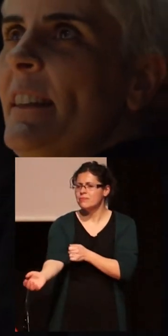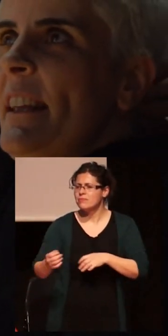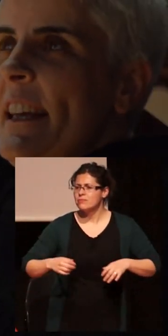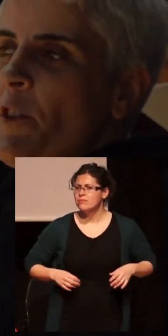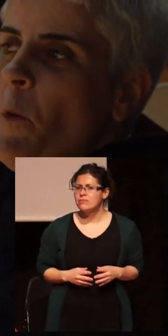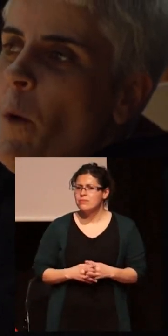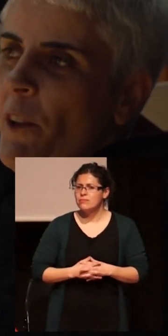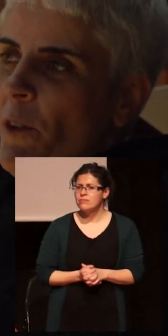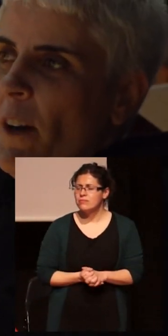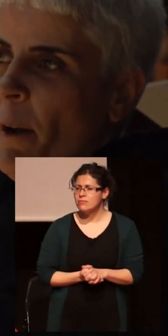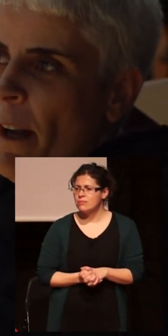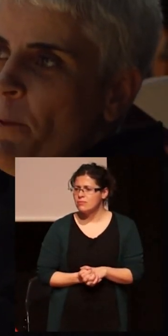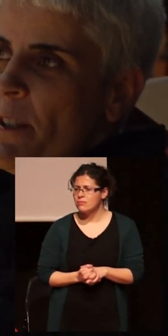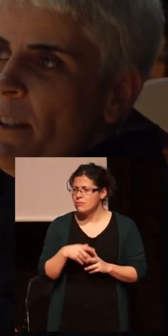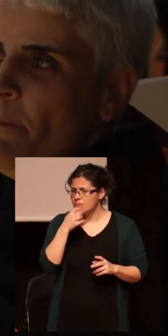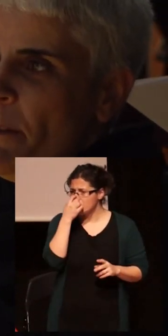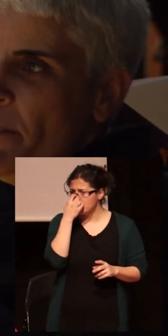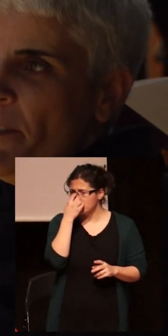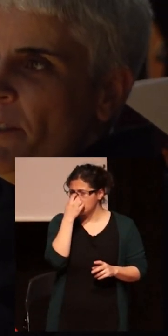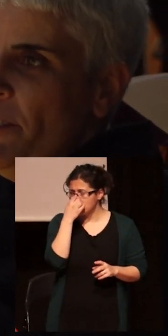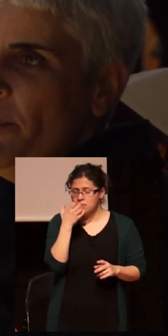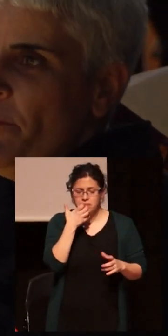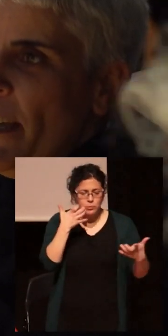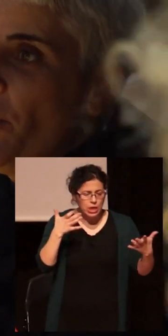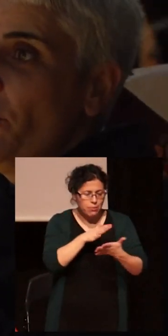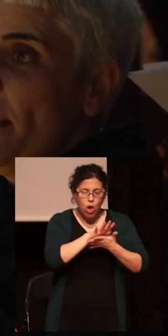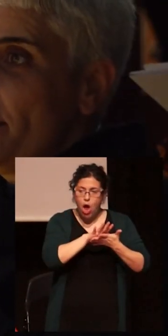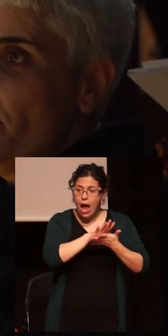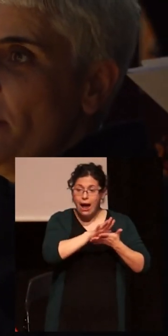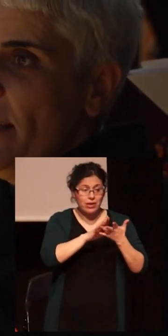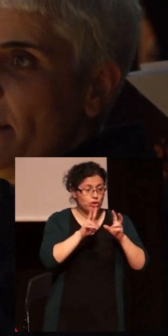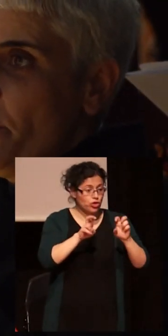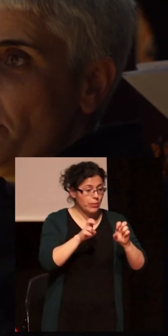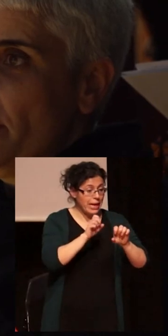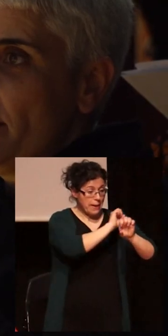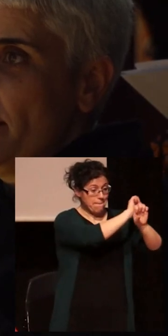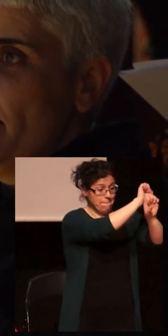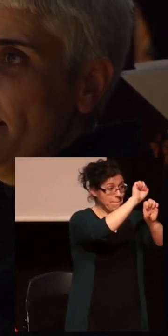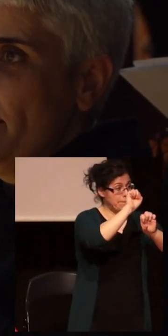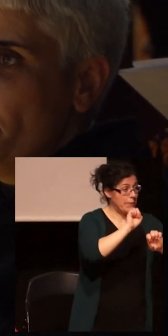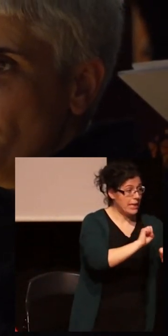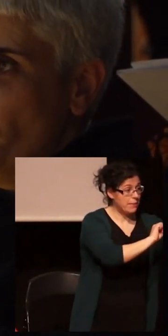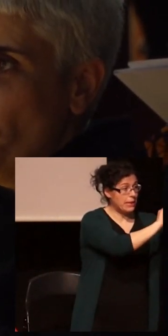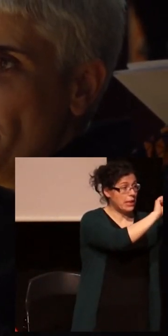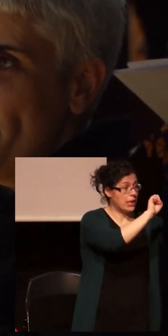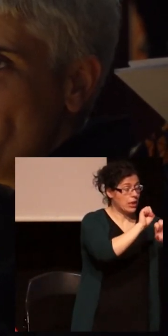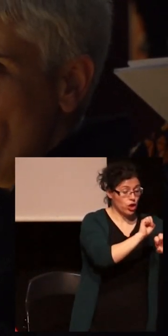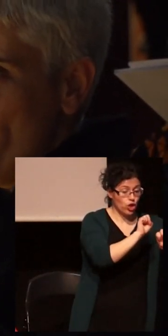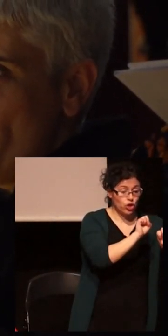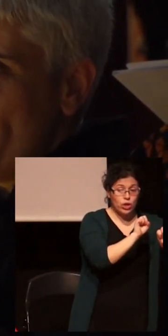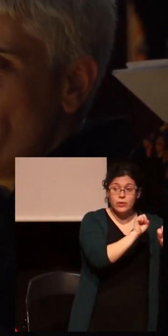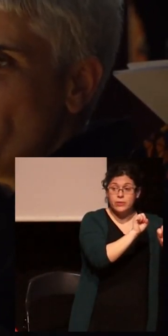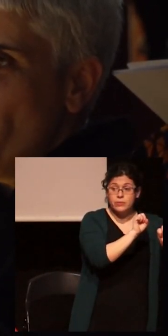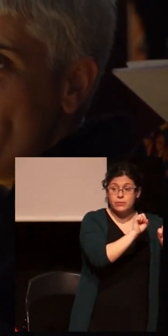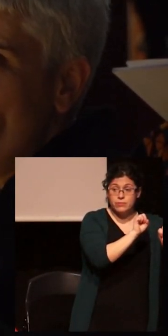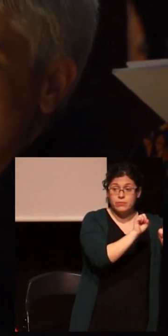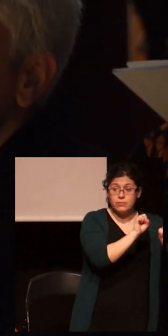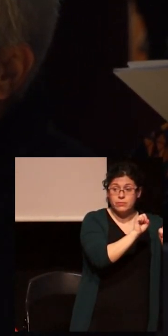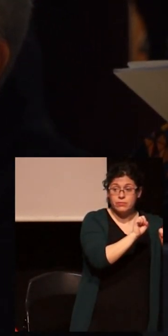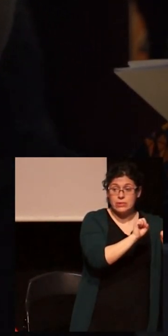Es como cuando hablamos de prevención, el contexto de las personas con VIH o las personas que viven con VIH. Ahí hay un debate,